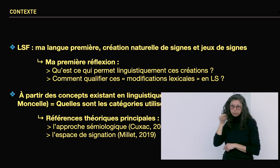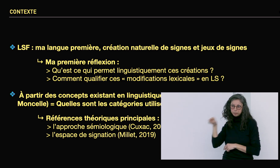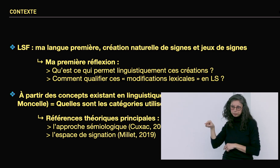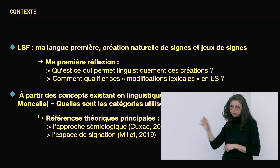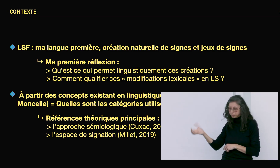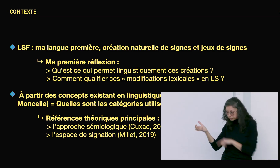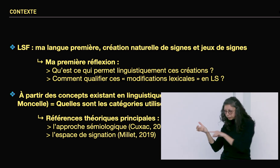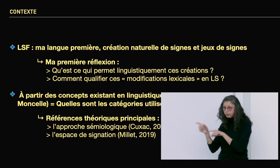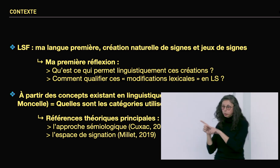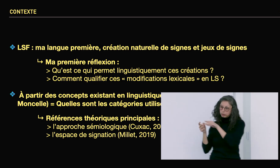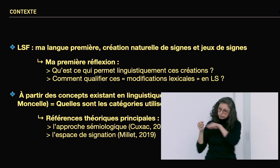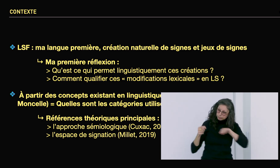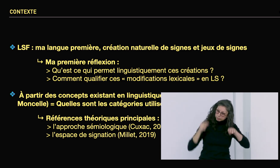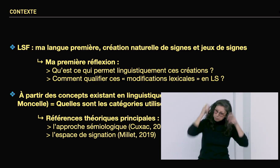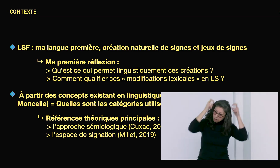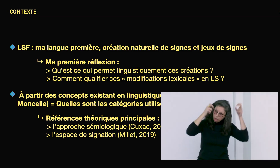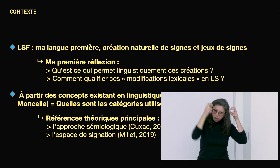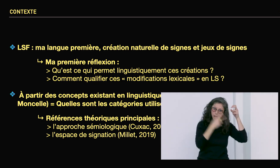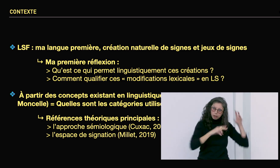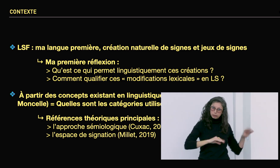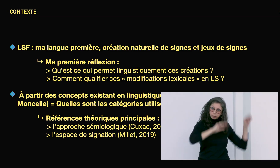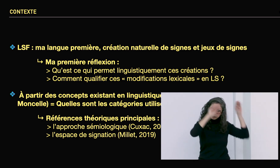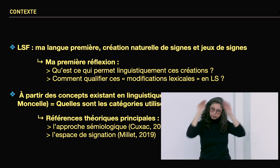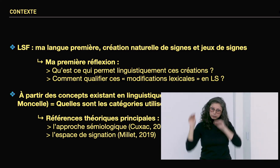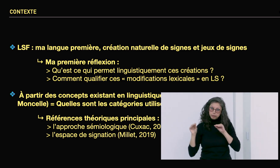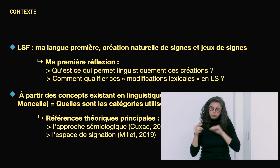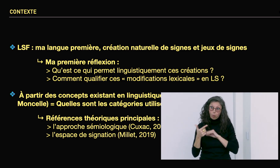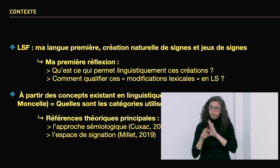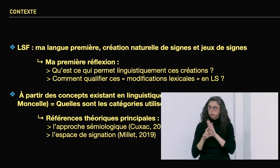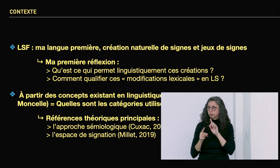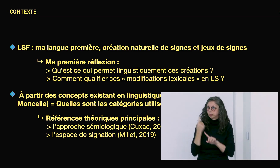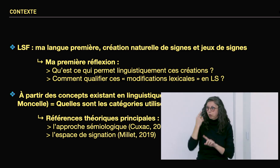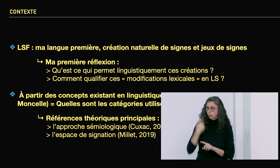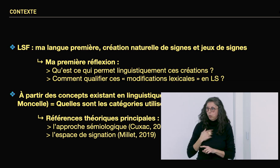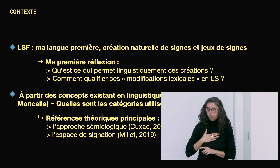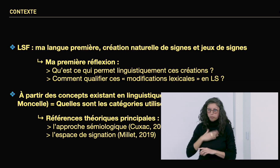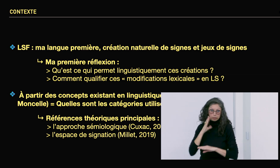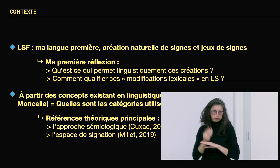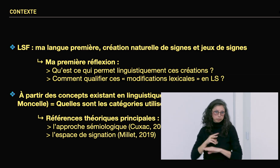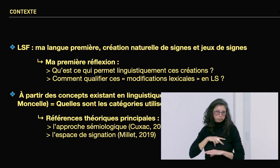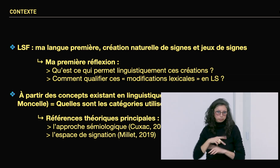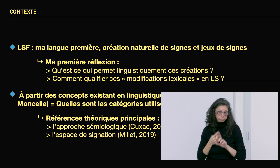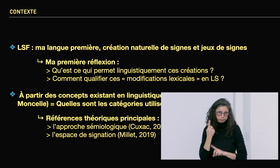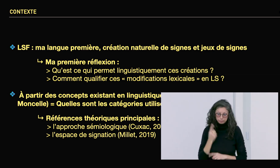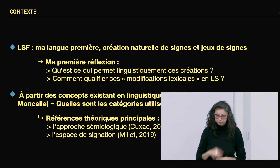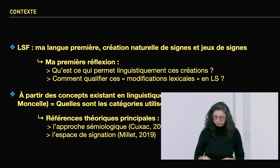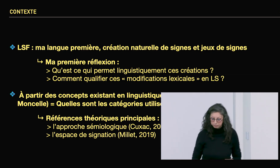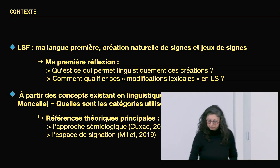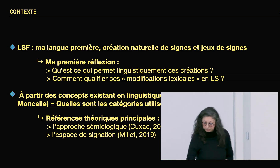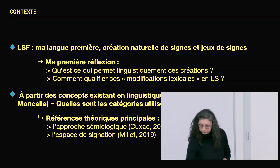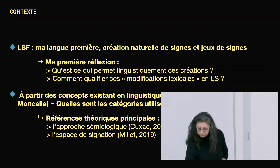je me suis aussi appuyé sur l'approche sémiologique de Christian Cuxac. Et également sur la théorie de l'espace de signation développé par